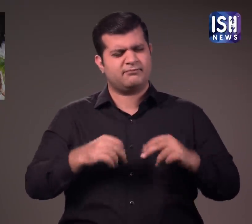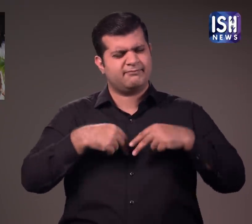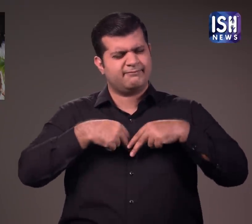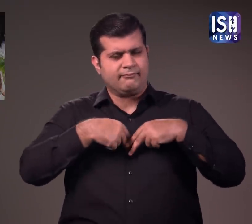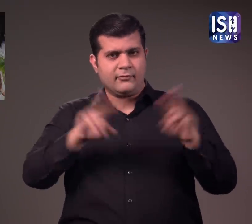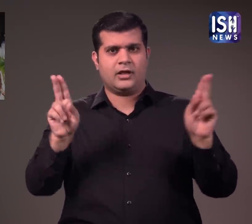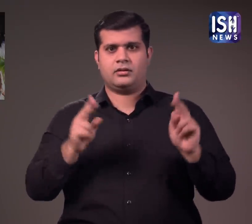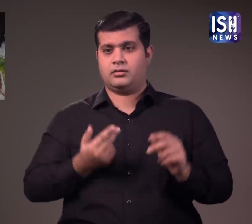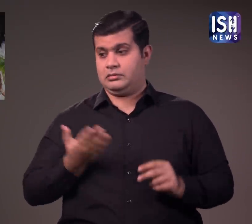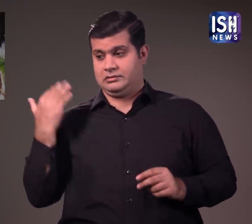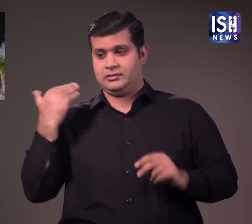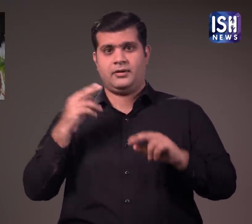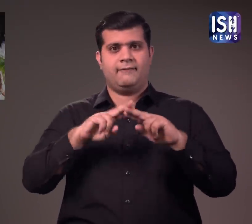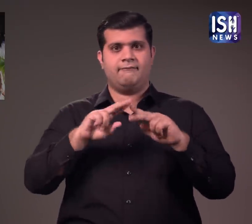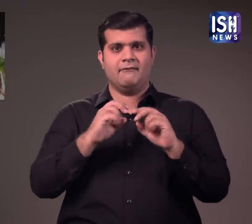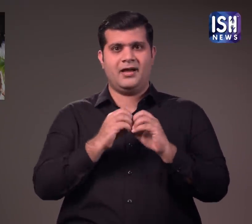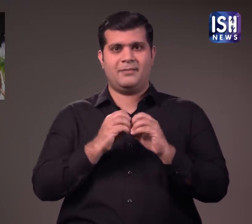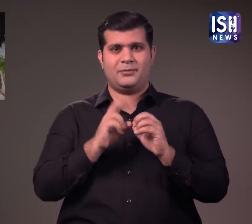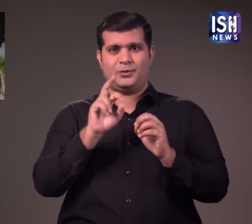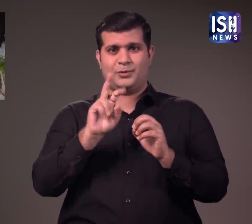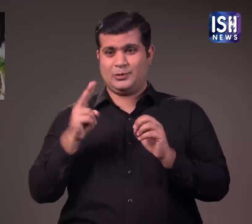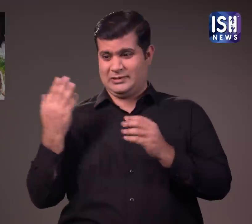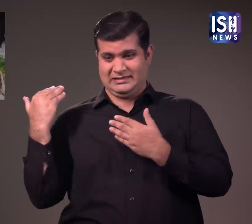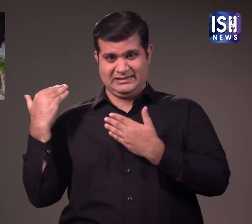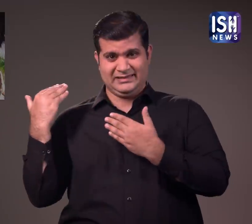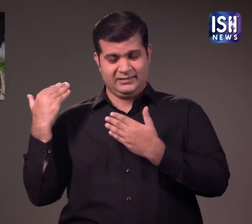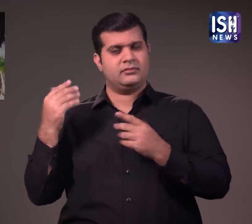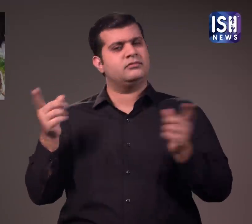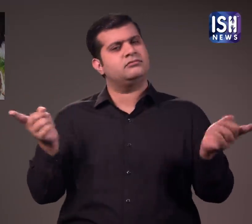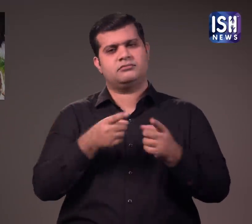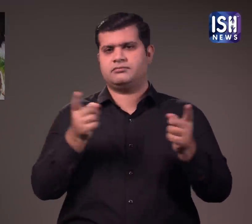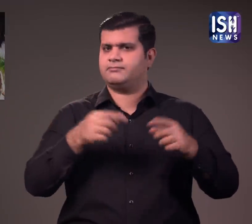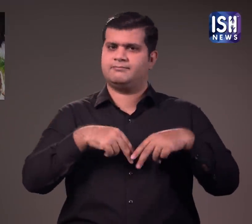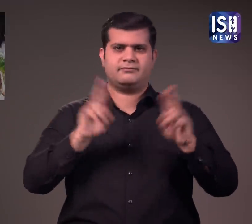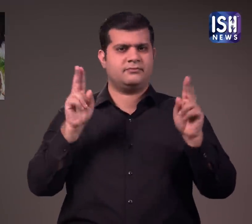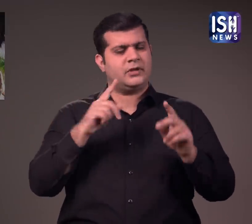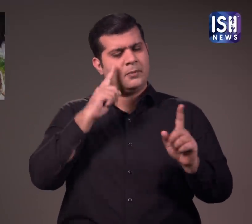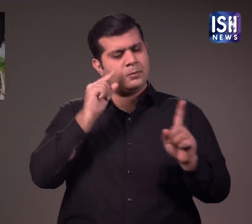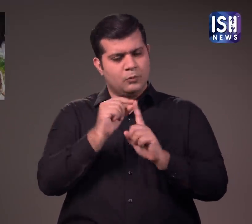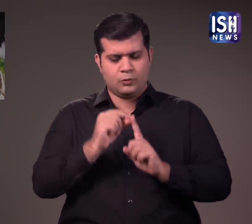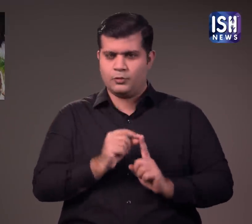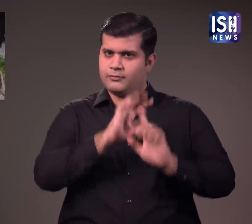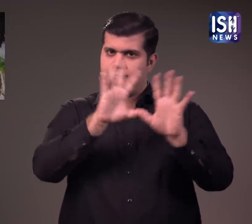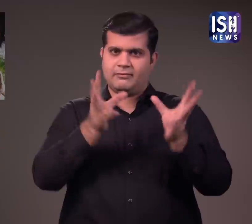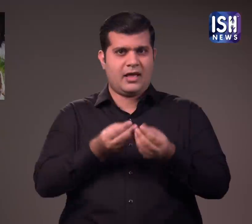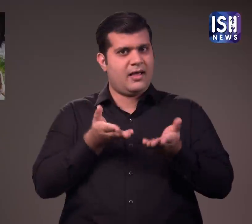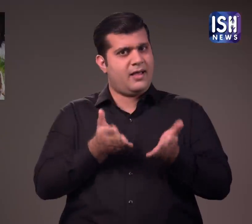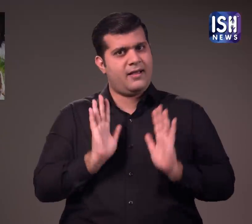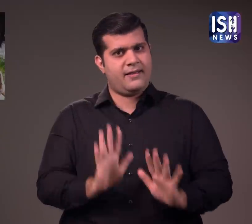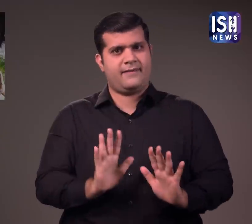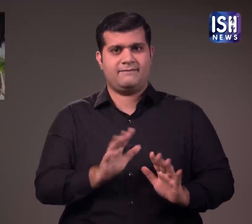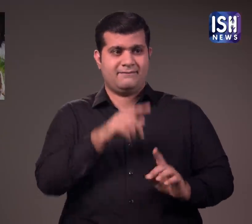अब आखिरकार अदालत ने फर्वरी 2022 में अपना फैसला सुनाया कि सुबूत थे